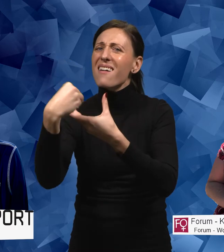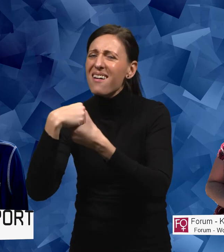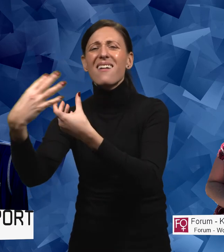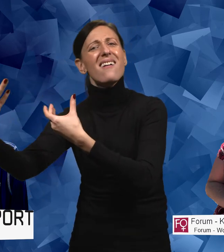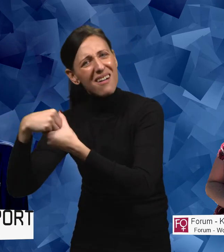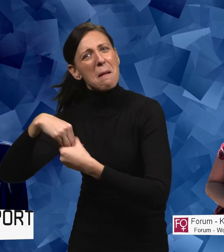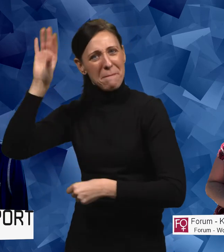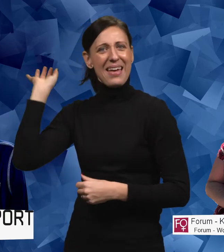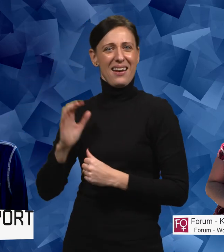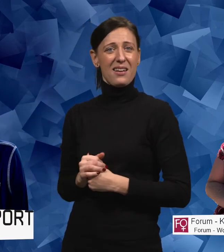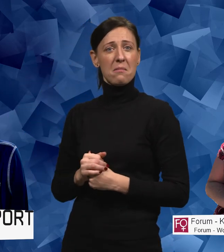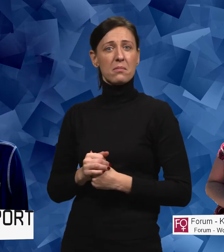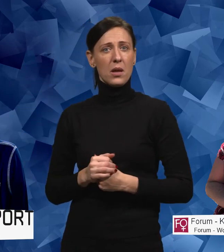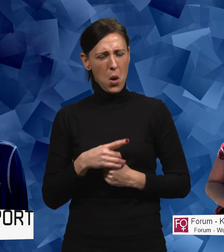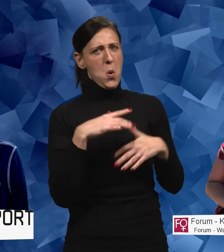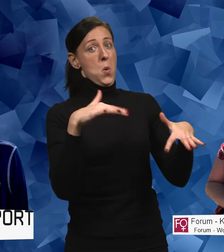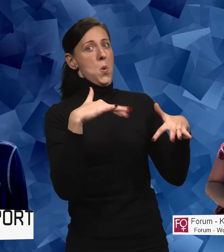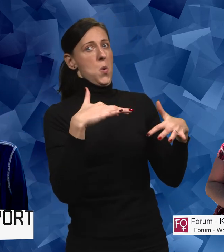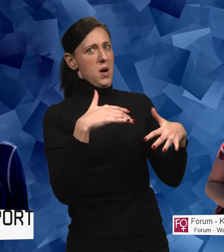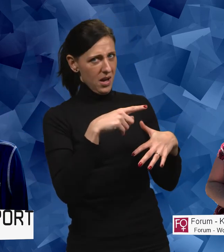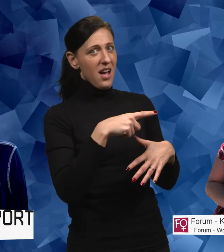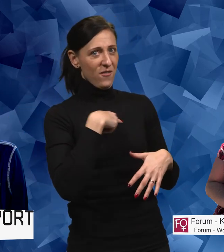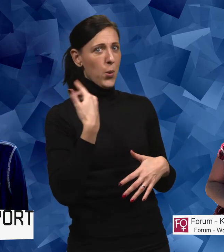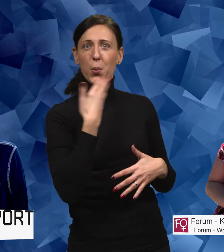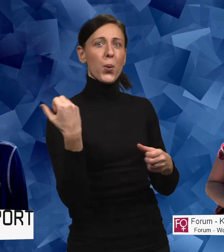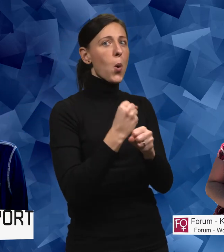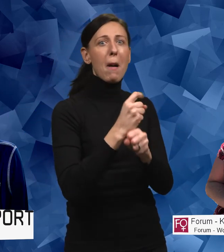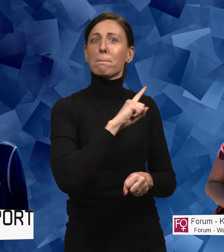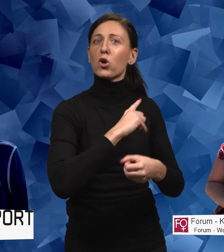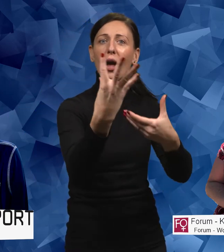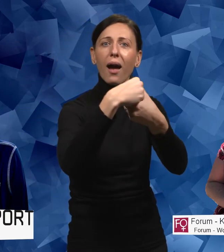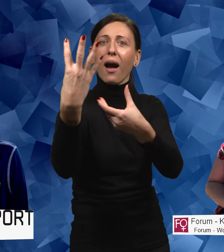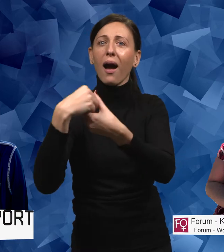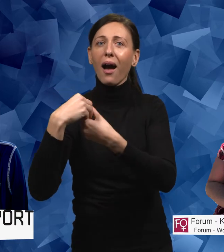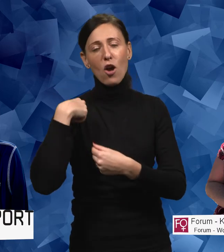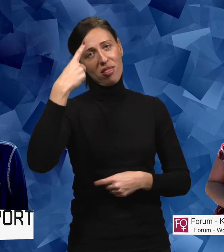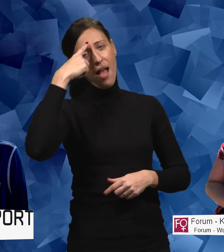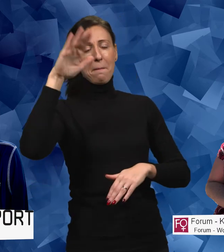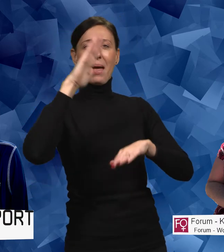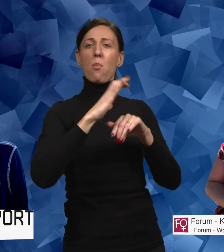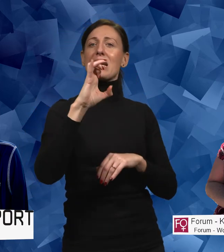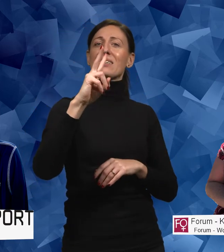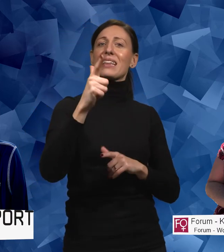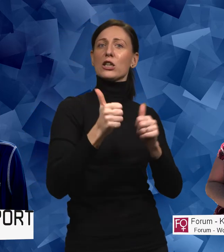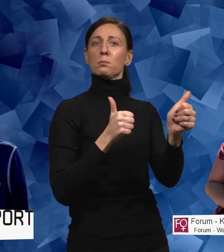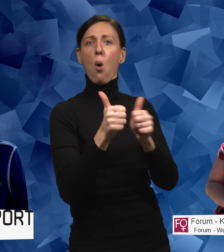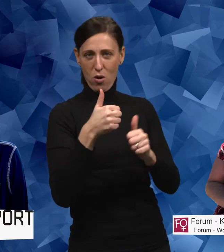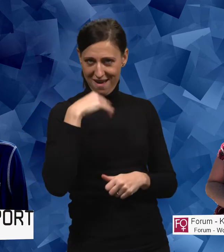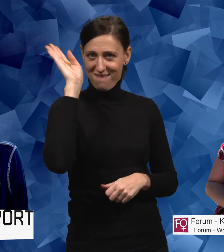inkluderande. Det vore ju skrämmande om vi inte jobbade inkluderande. Jag tänker till exempel SVT-sporten, vet jag att de har ju